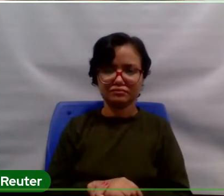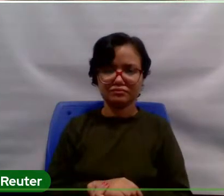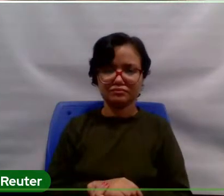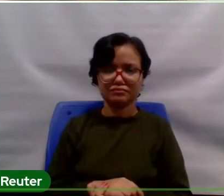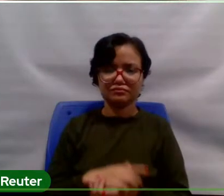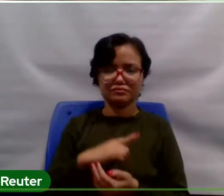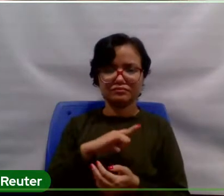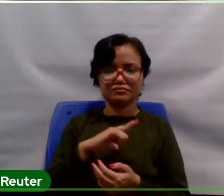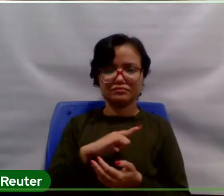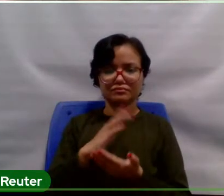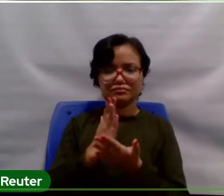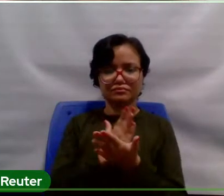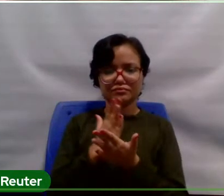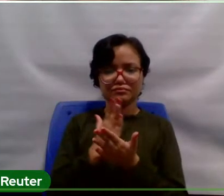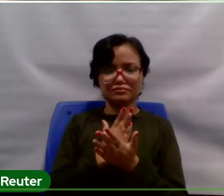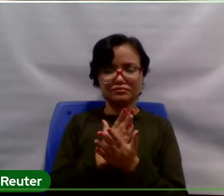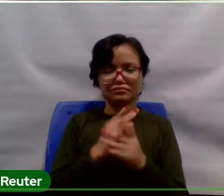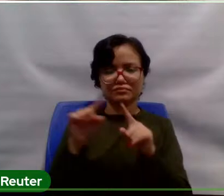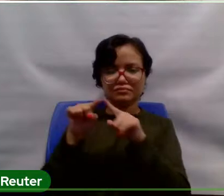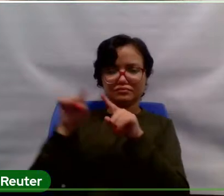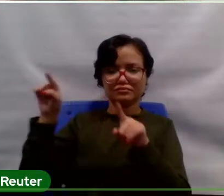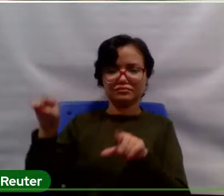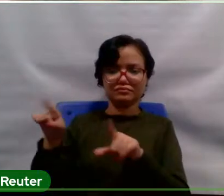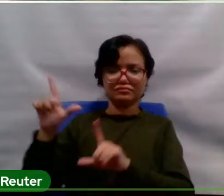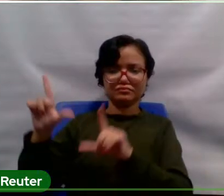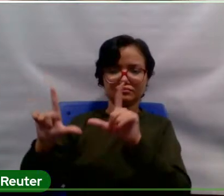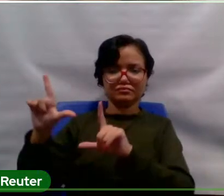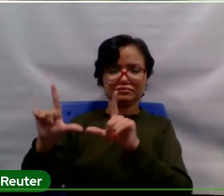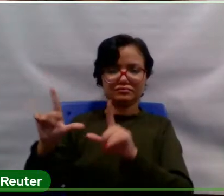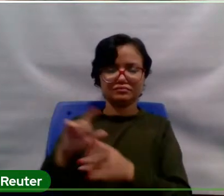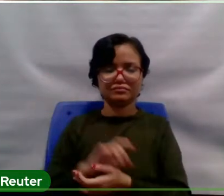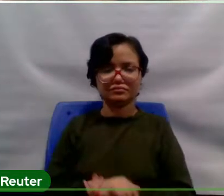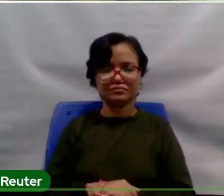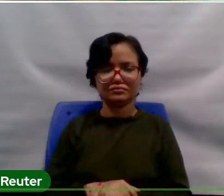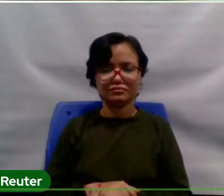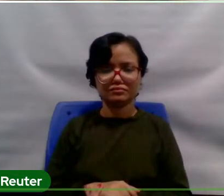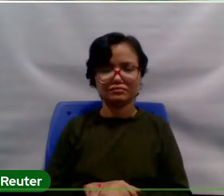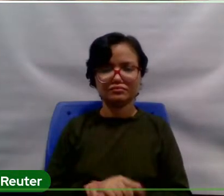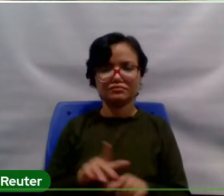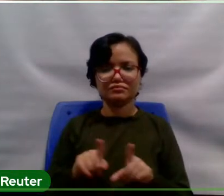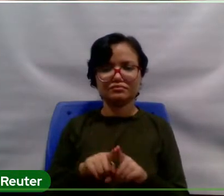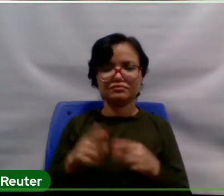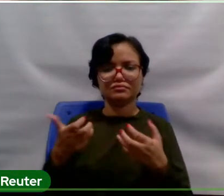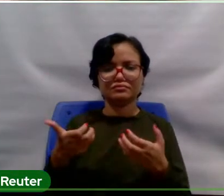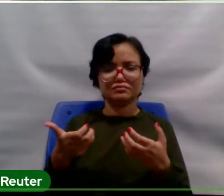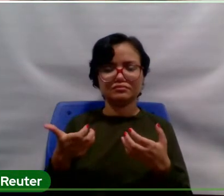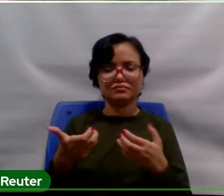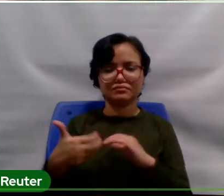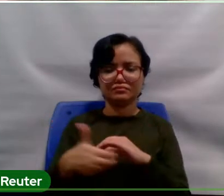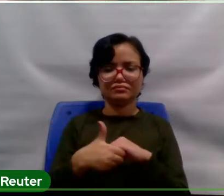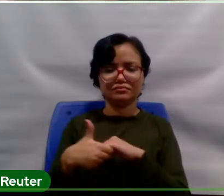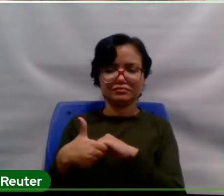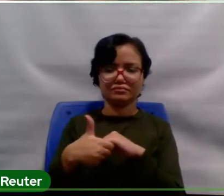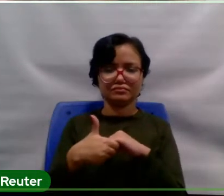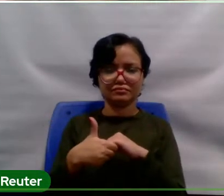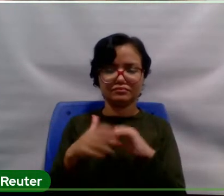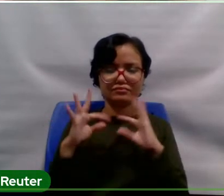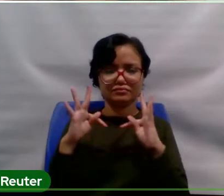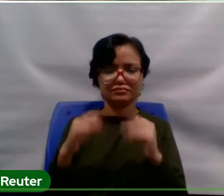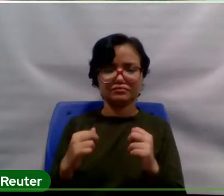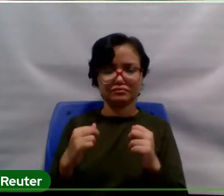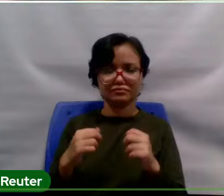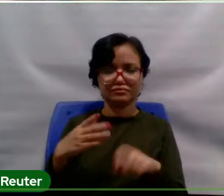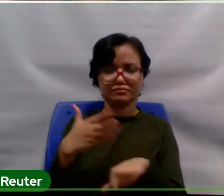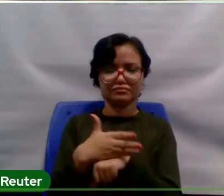televisão e um hacker ao fundo. Eu também gostaria de cumprimentar a todos que estão